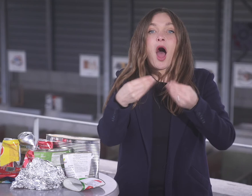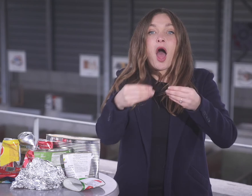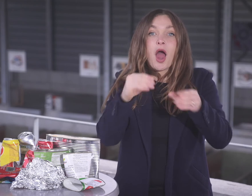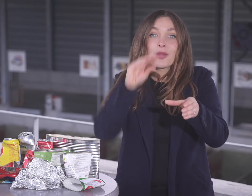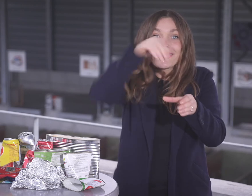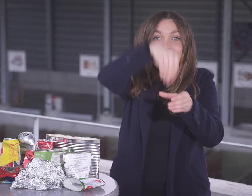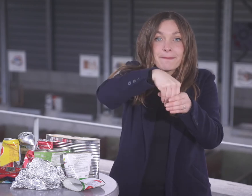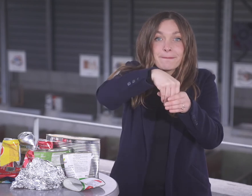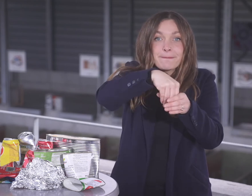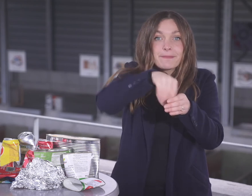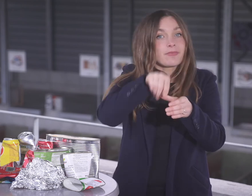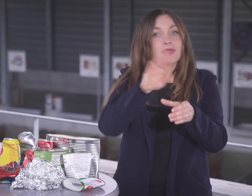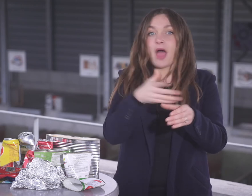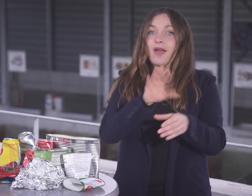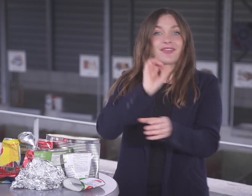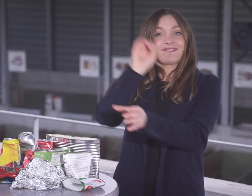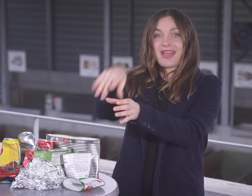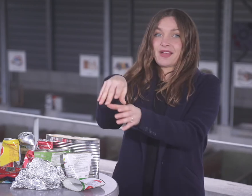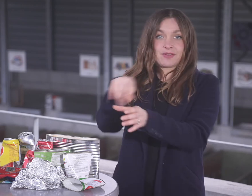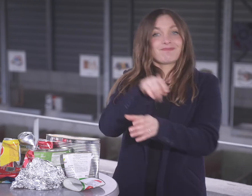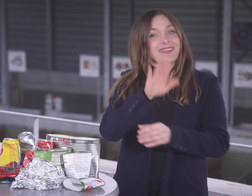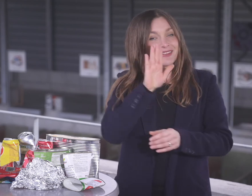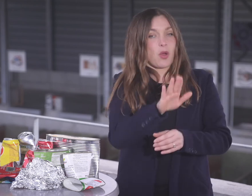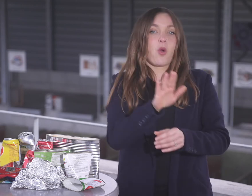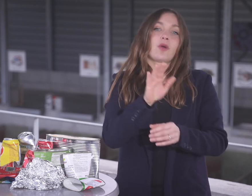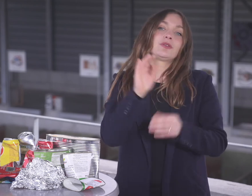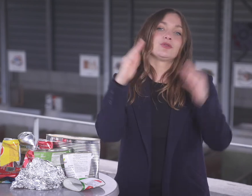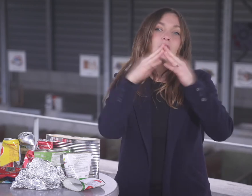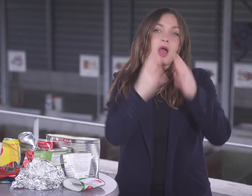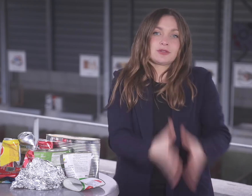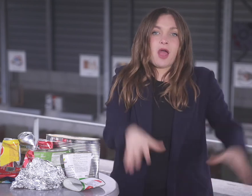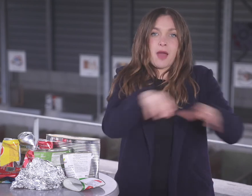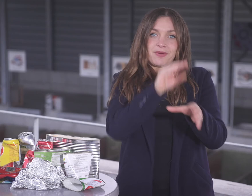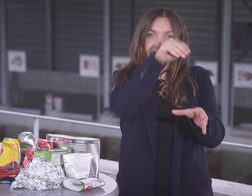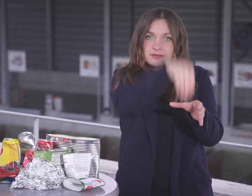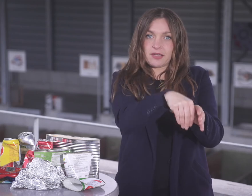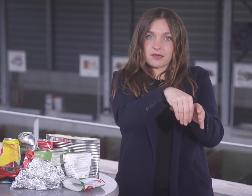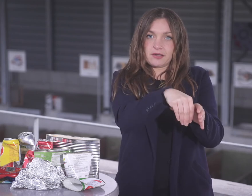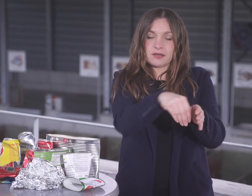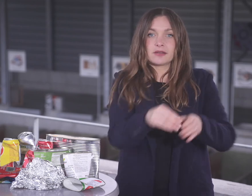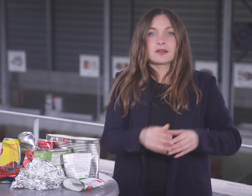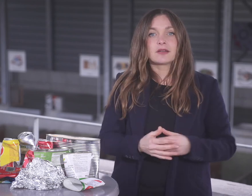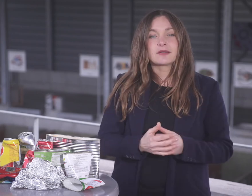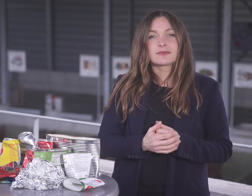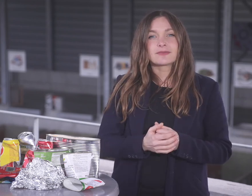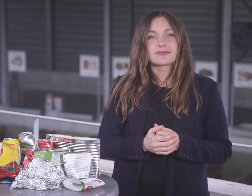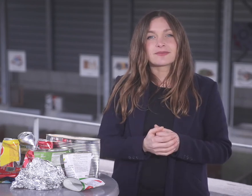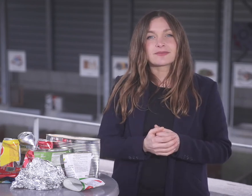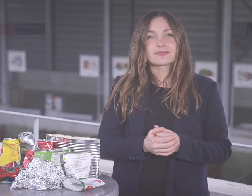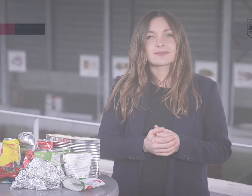Verbundmaterialien, wie zum Beispiel Alu-beschichtete Verpackungen, zum Beispiel Getränkekartons, gehören in den